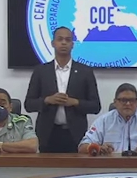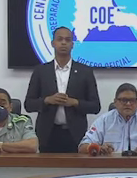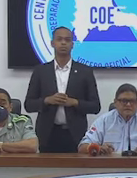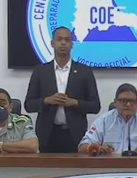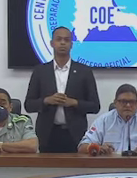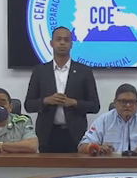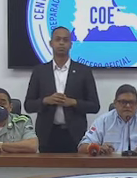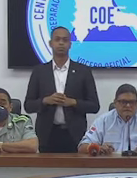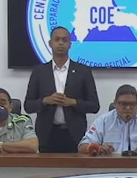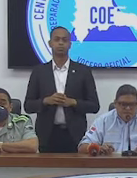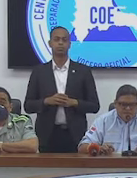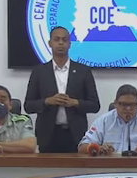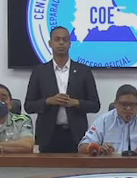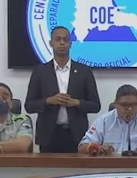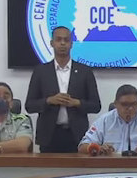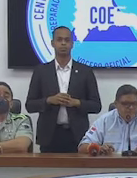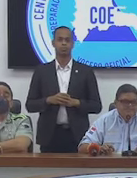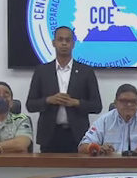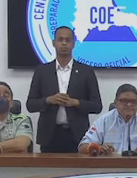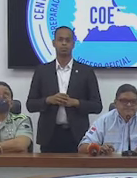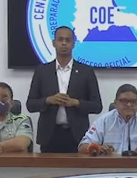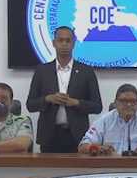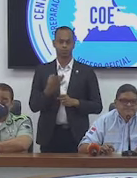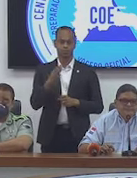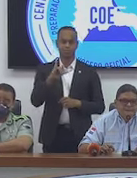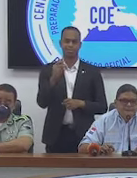Adelante, José Cuevas. Tras las huellas.